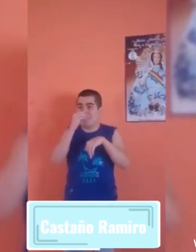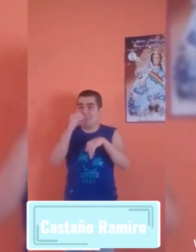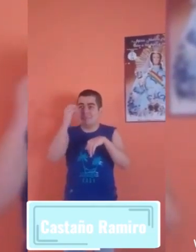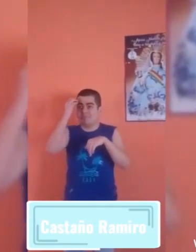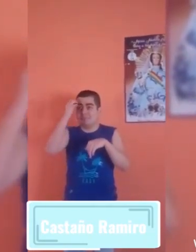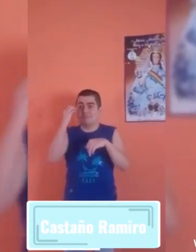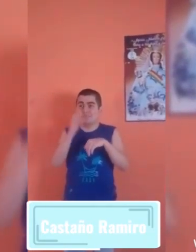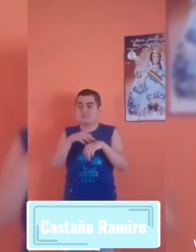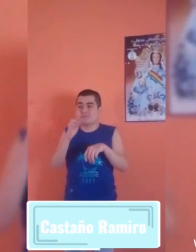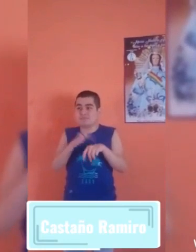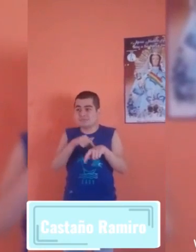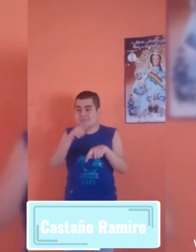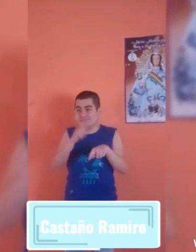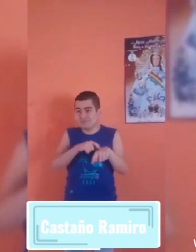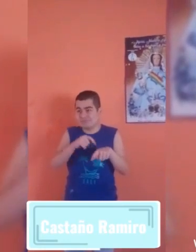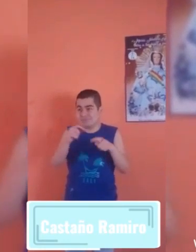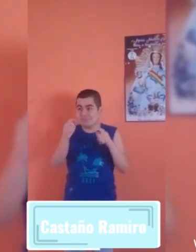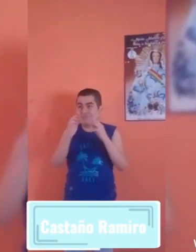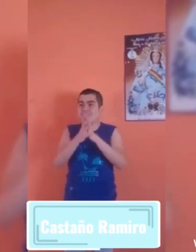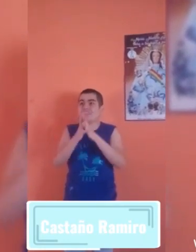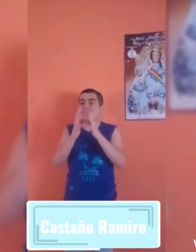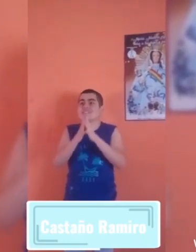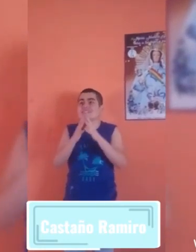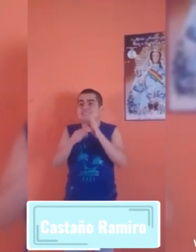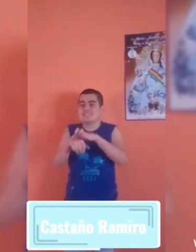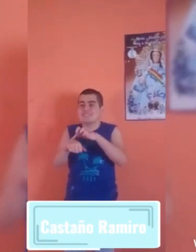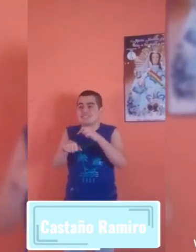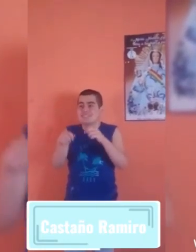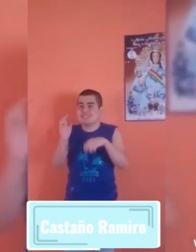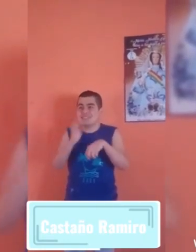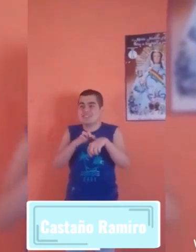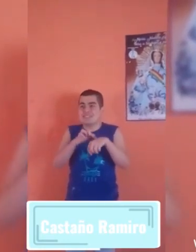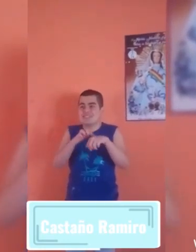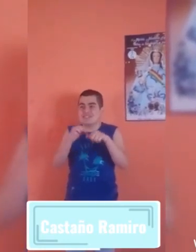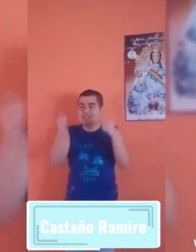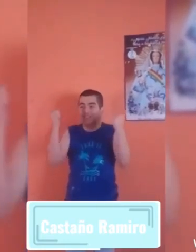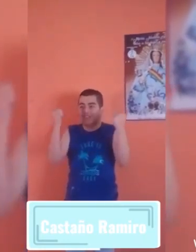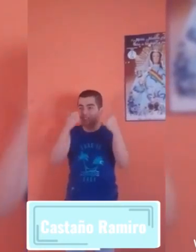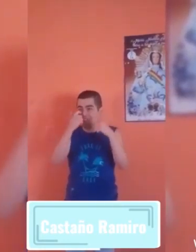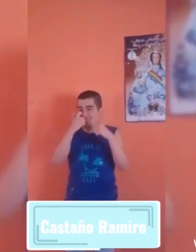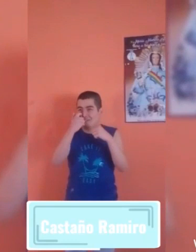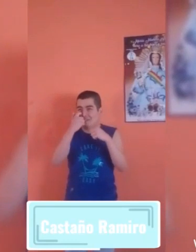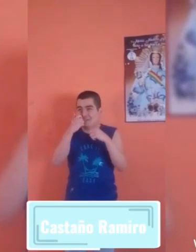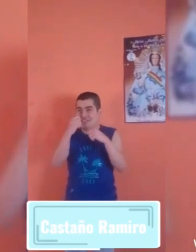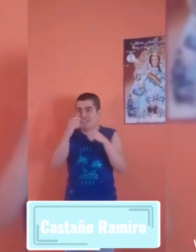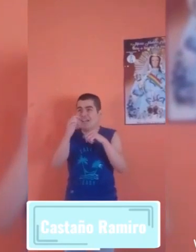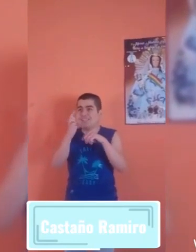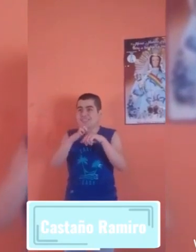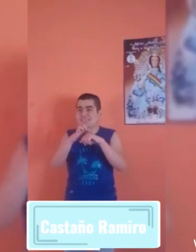Volveremos a juntarnos, volveremos a gritar Una feria